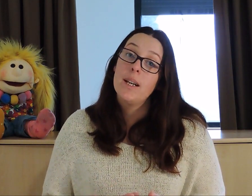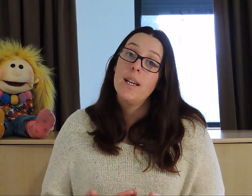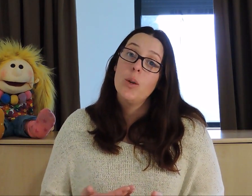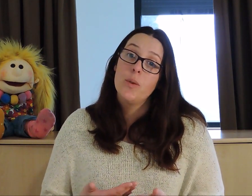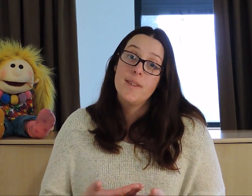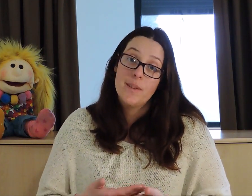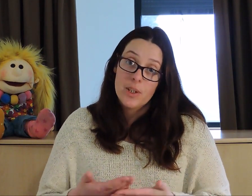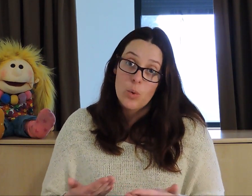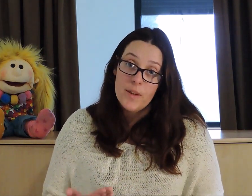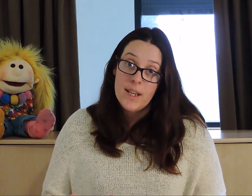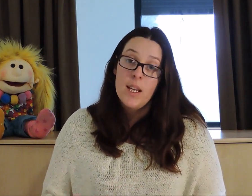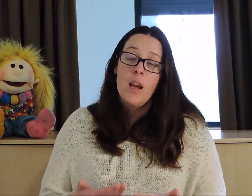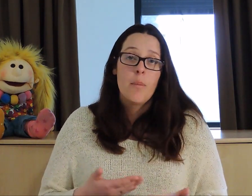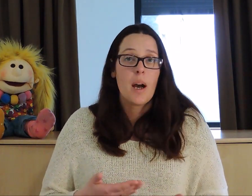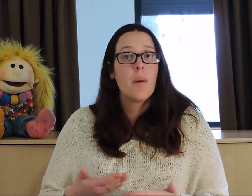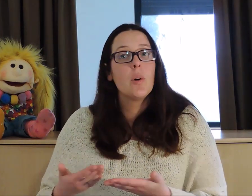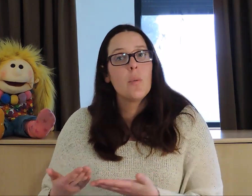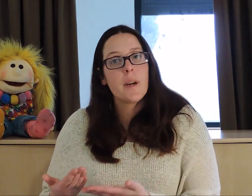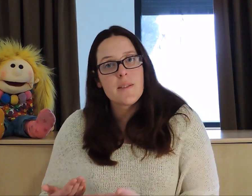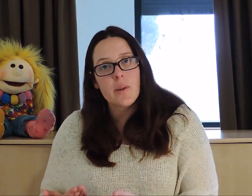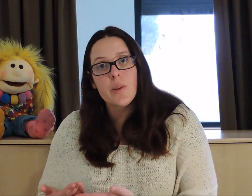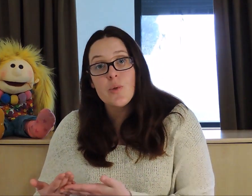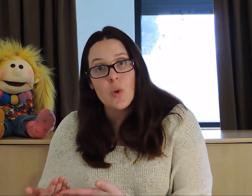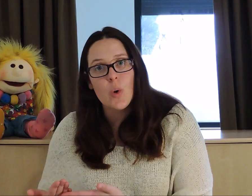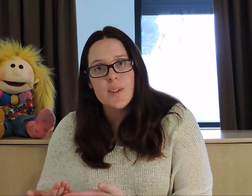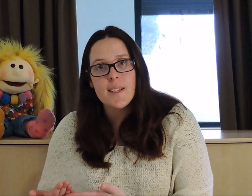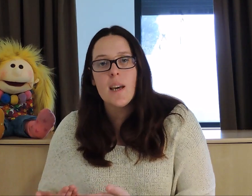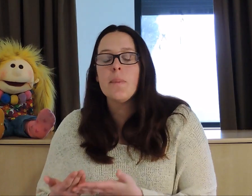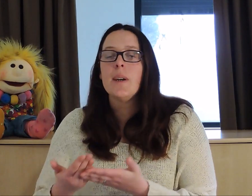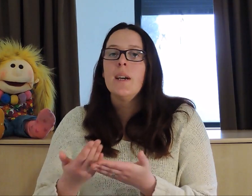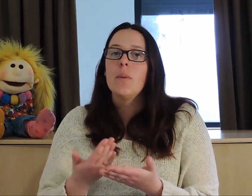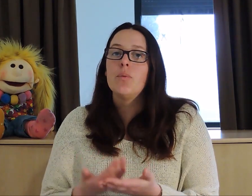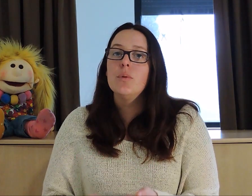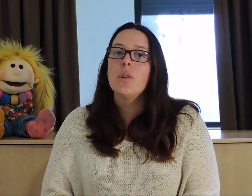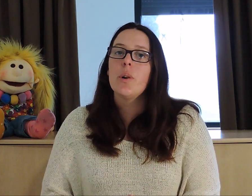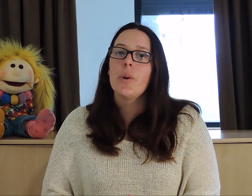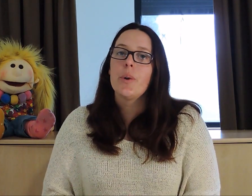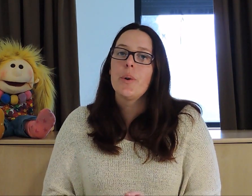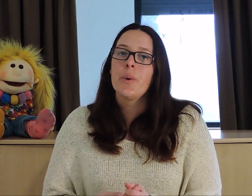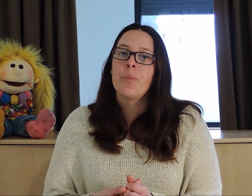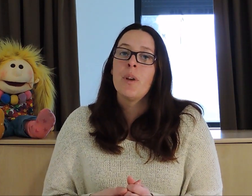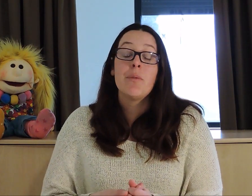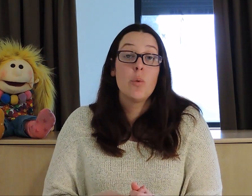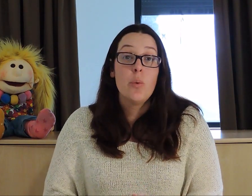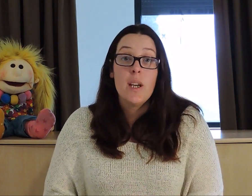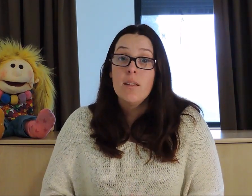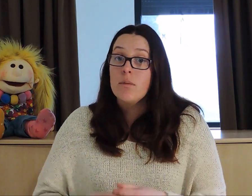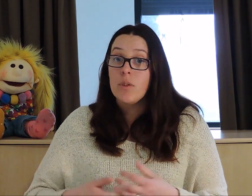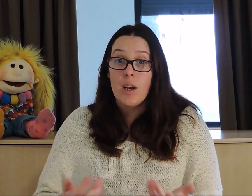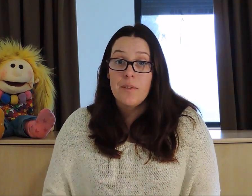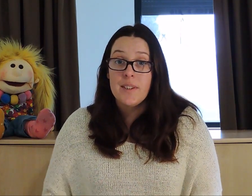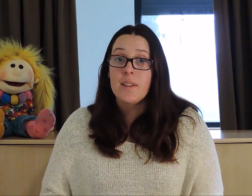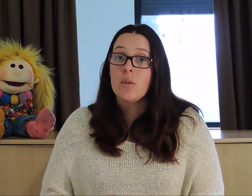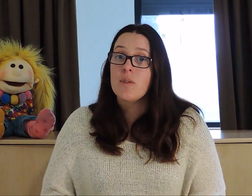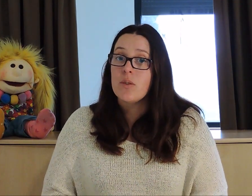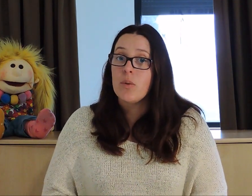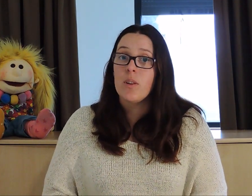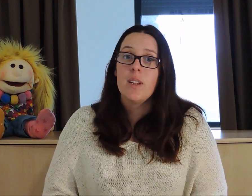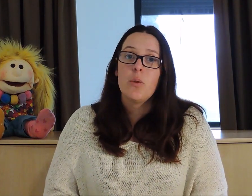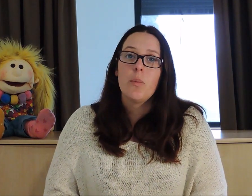'emblée une difficulté par rapport aux personnes sans handicap pour évoluer dans la vie, que ce soit dans des